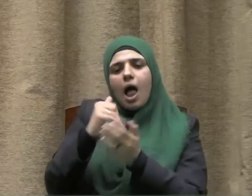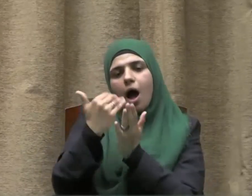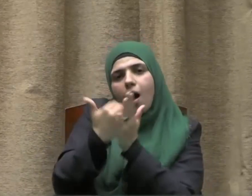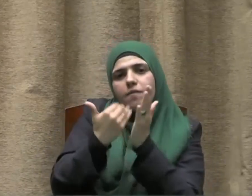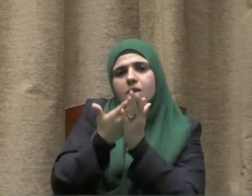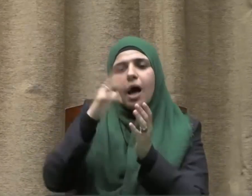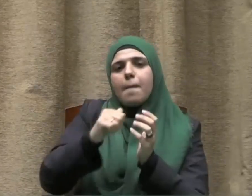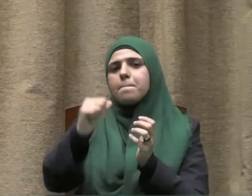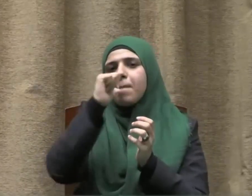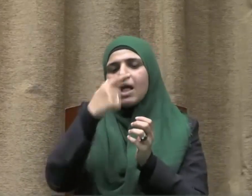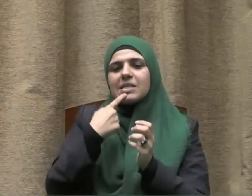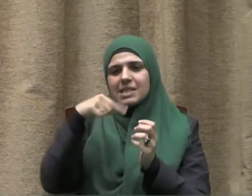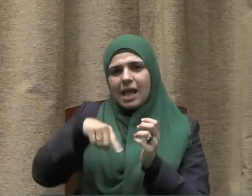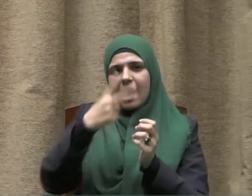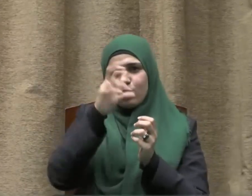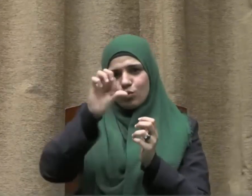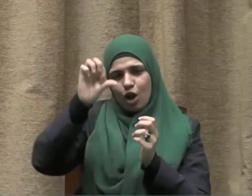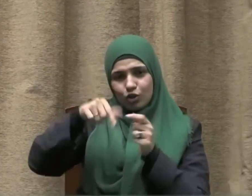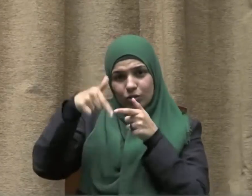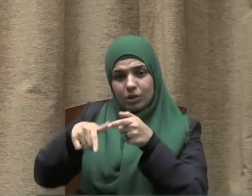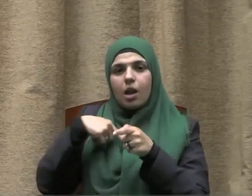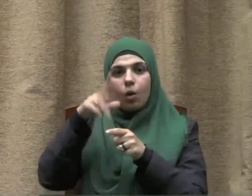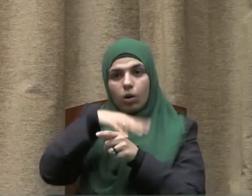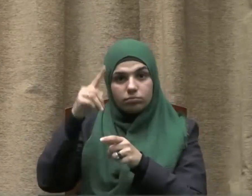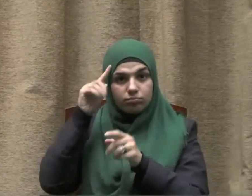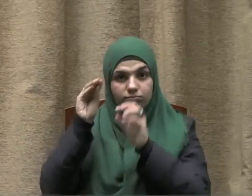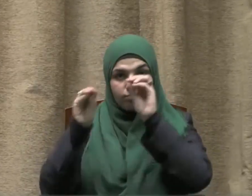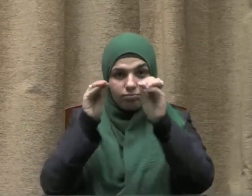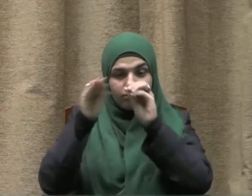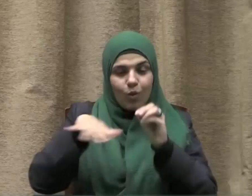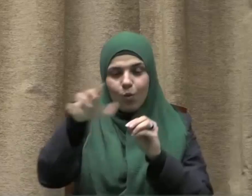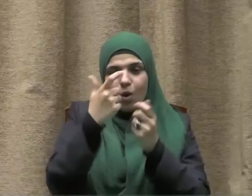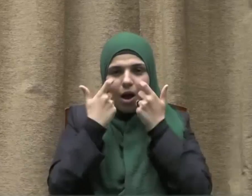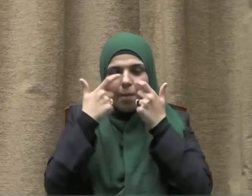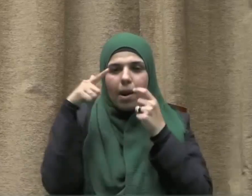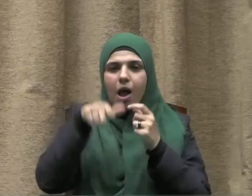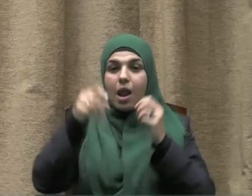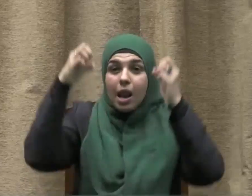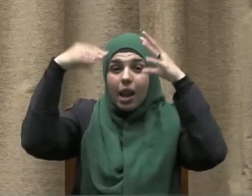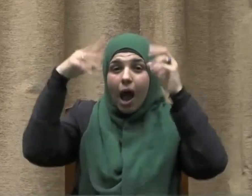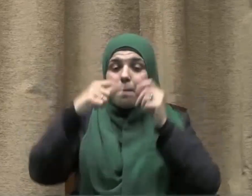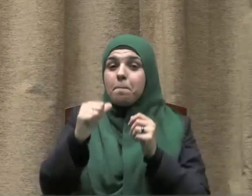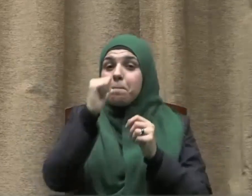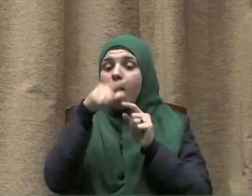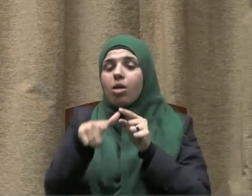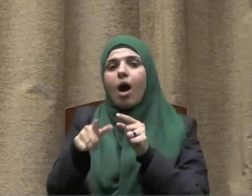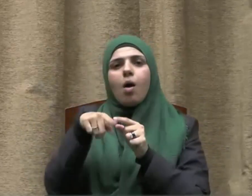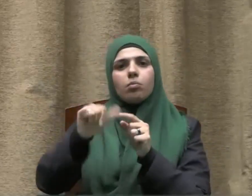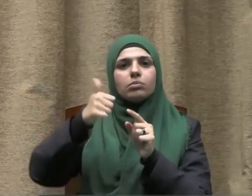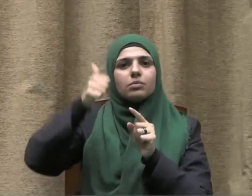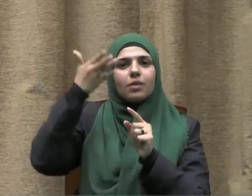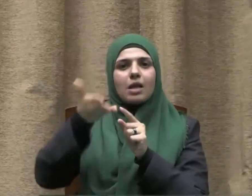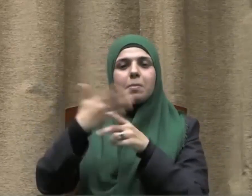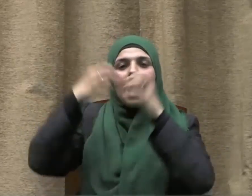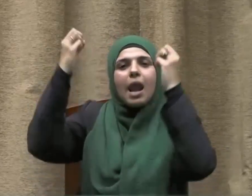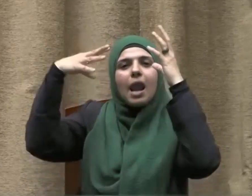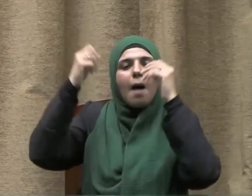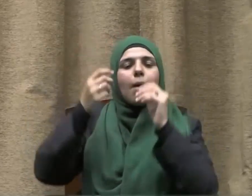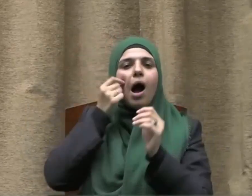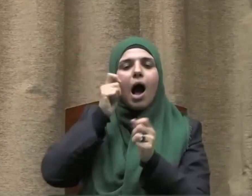المياه للعام الحالي فإننا نذكر أنفسنا بنعمة الماء التي هي من أجل نعم الله عز